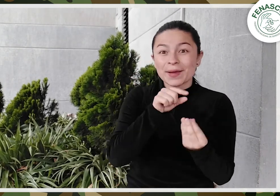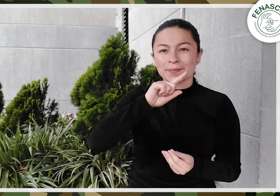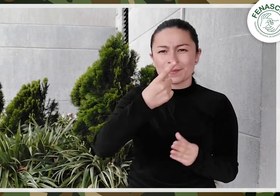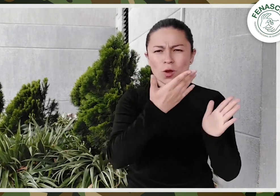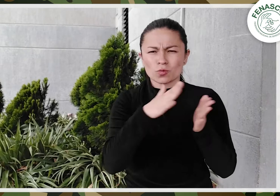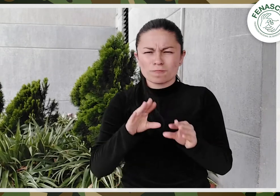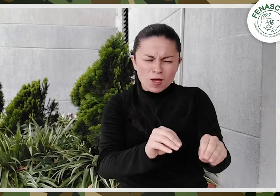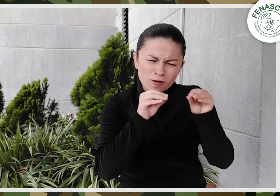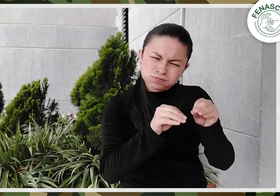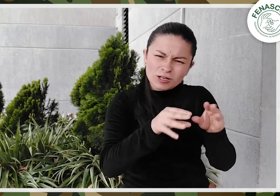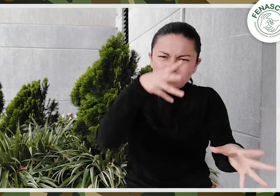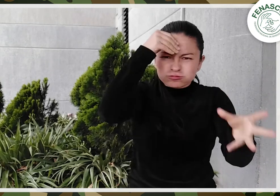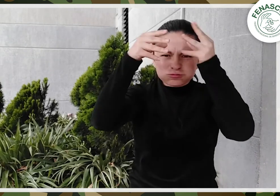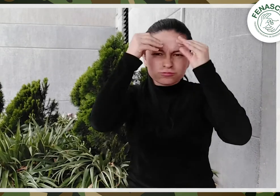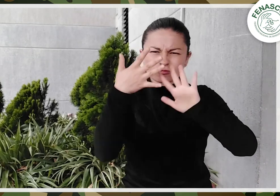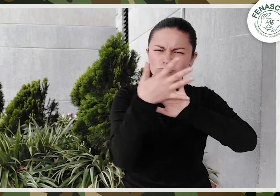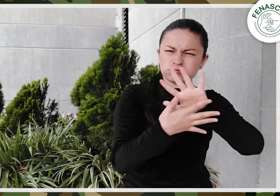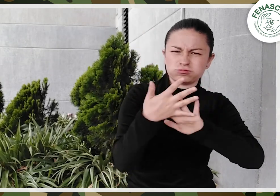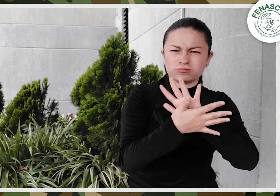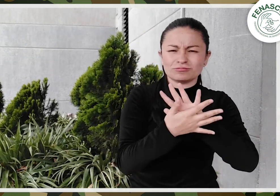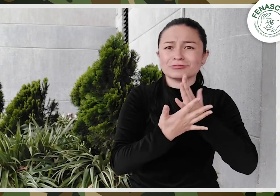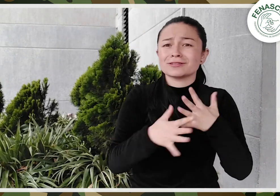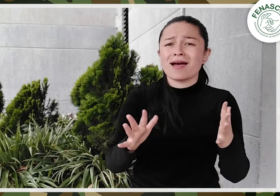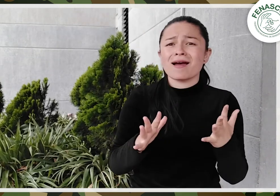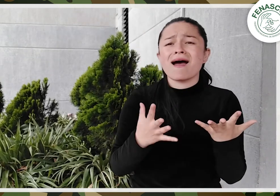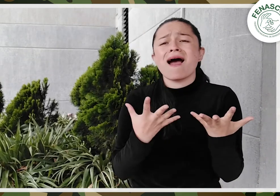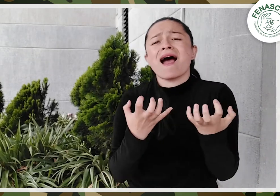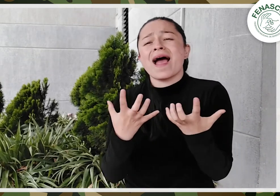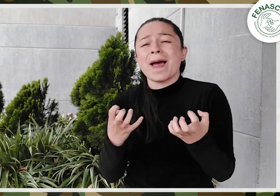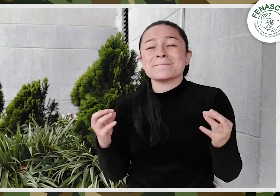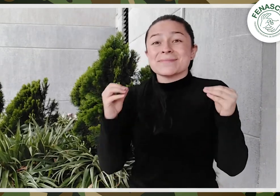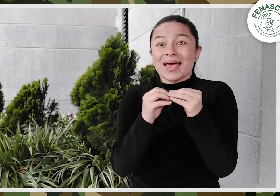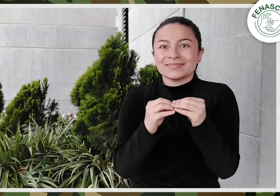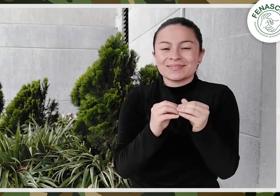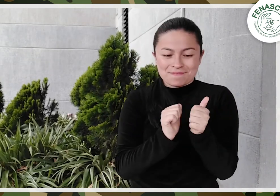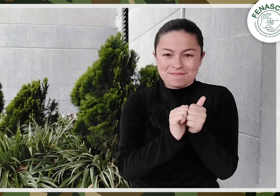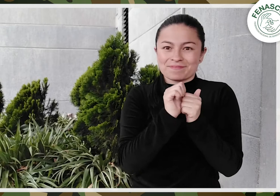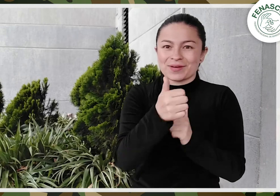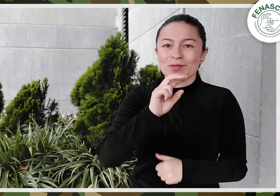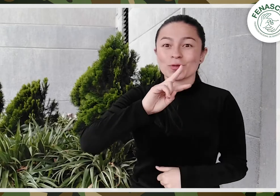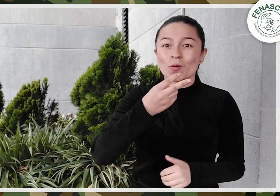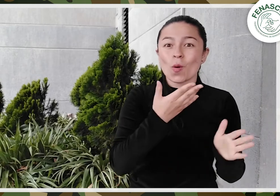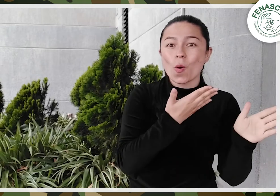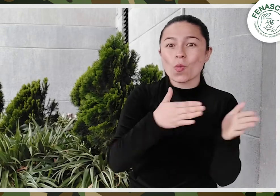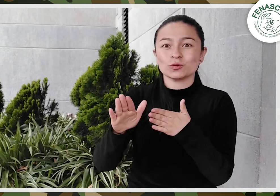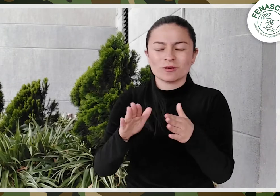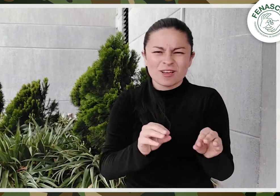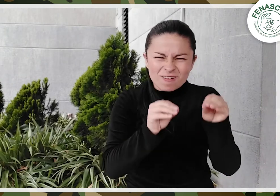tomado el curso 1 y 2 del nivel inicial de la lengua de señas colombiana. Esto hizo que otro grupo de